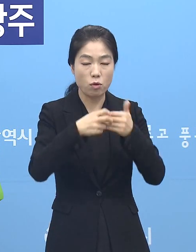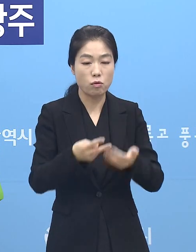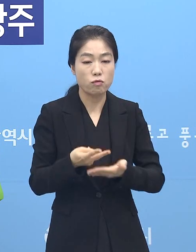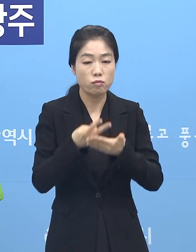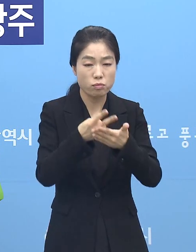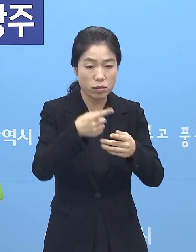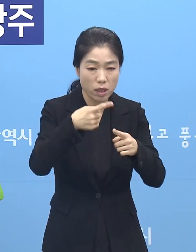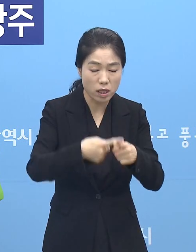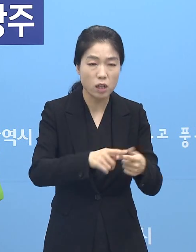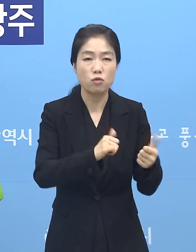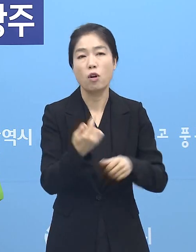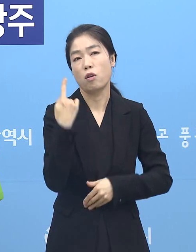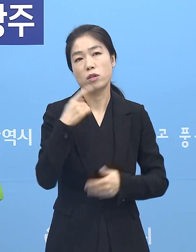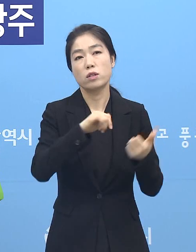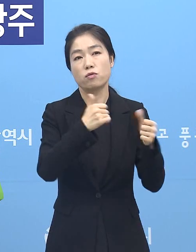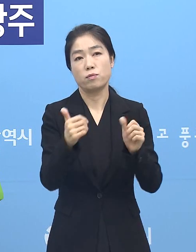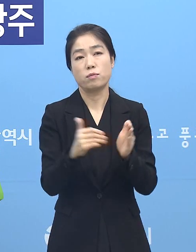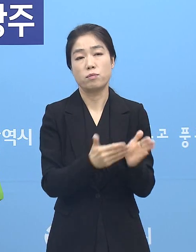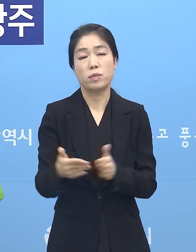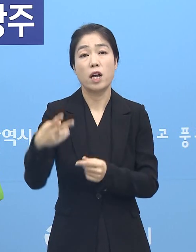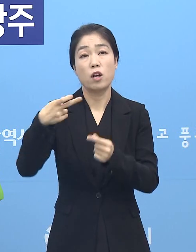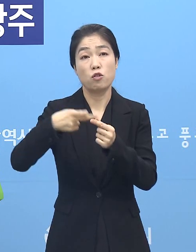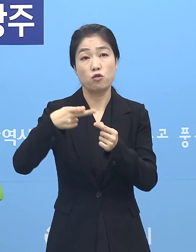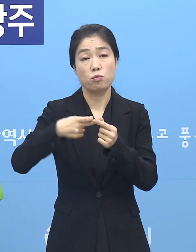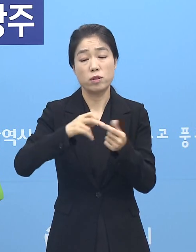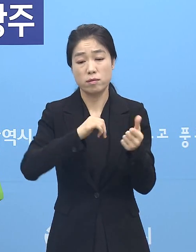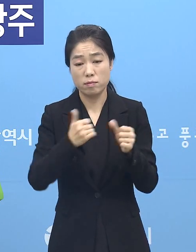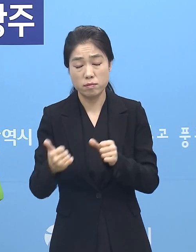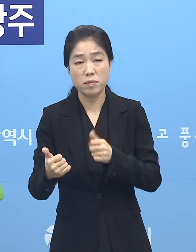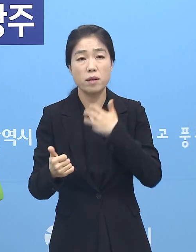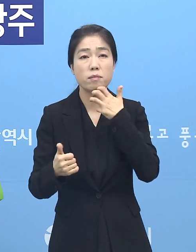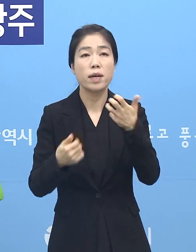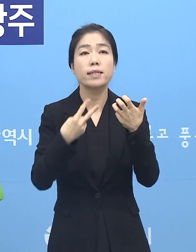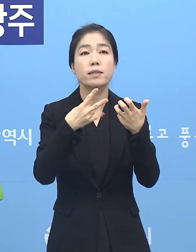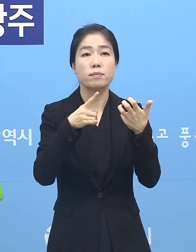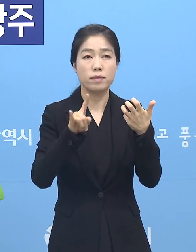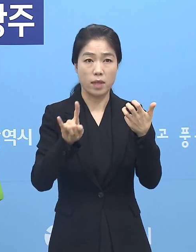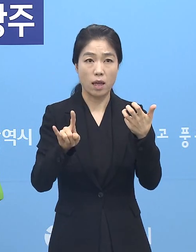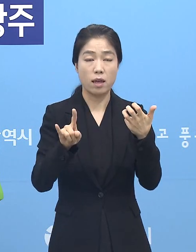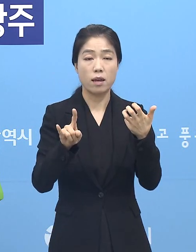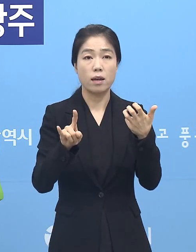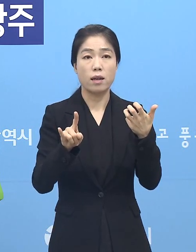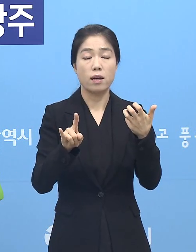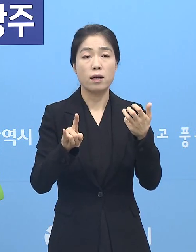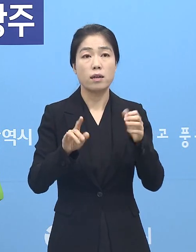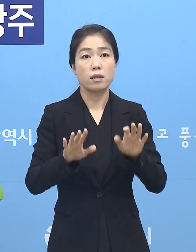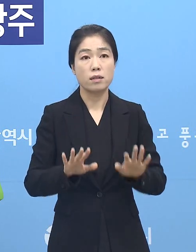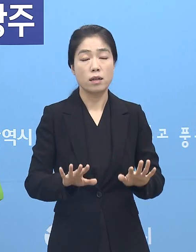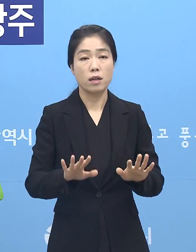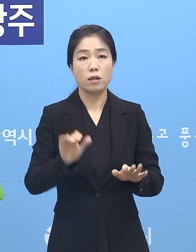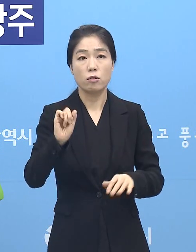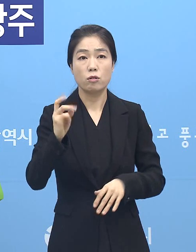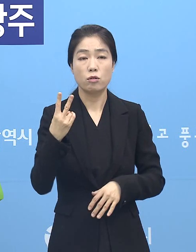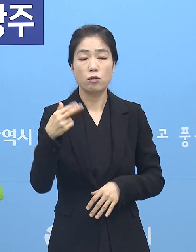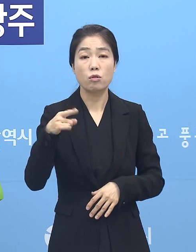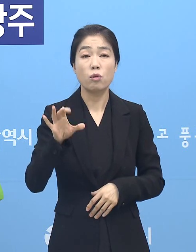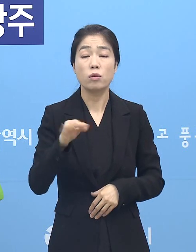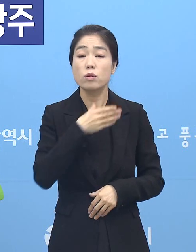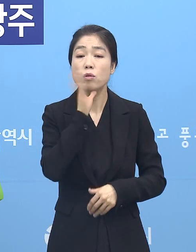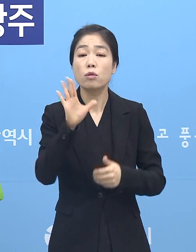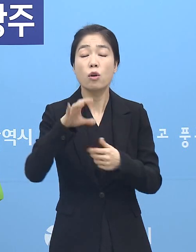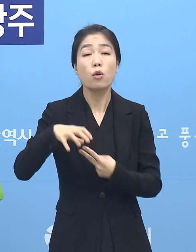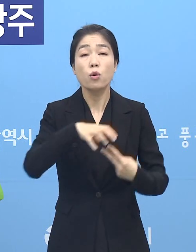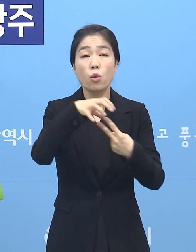수요일 어제. 그다음에 12번째는 또 80대로서 저희 효정요양병원에서